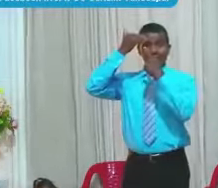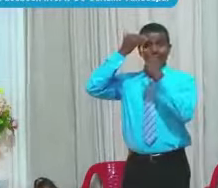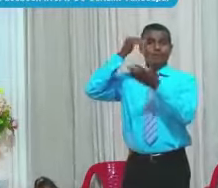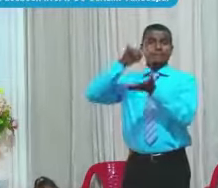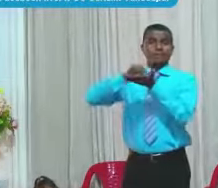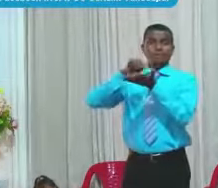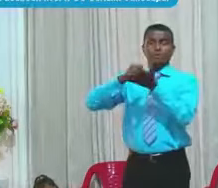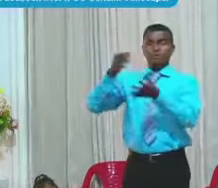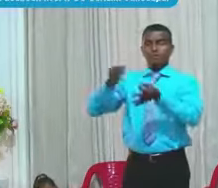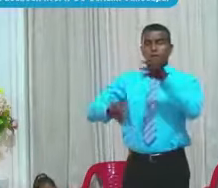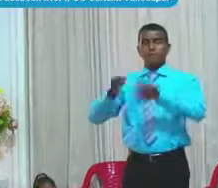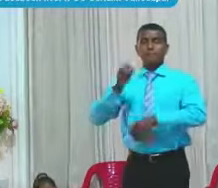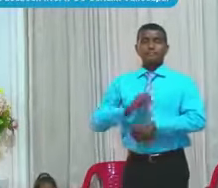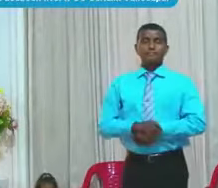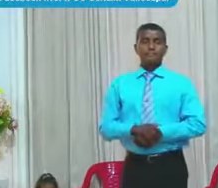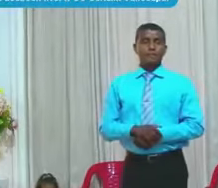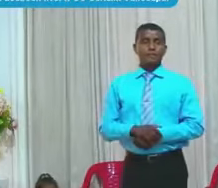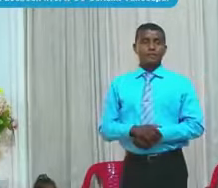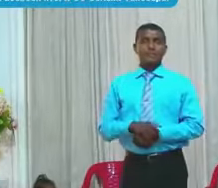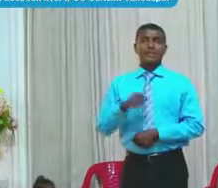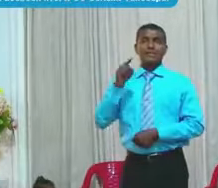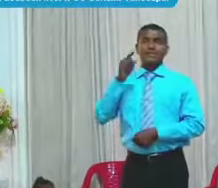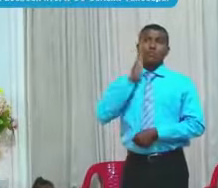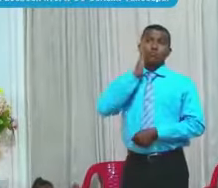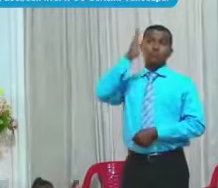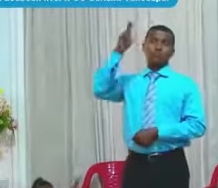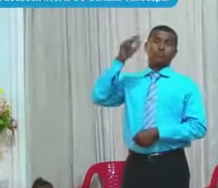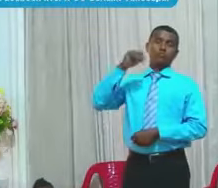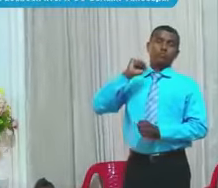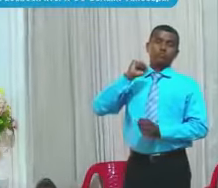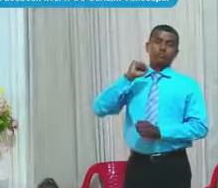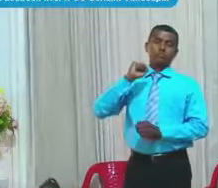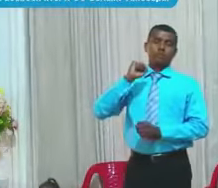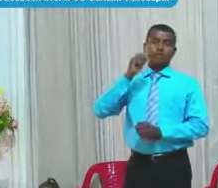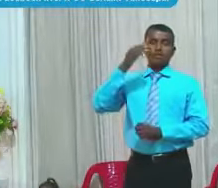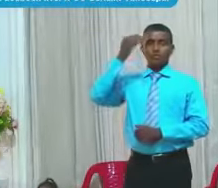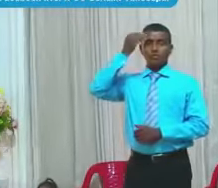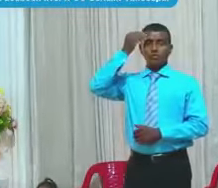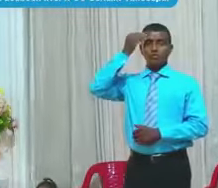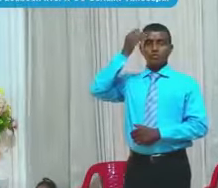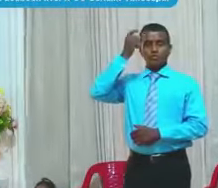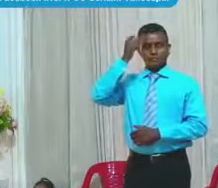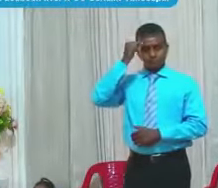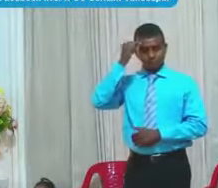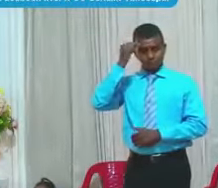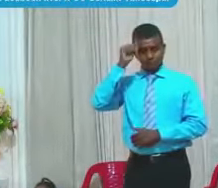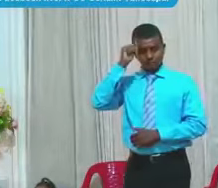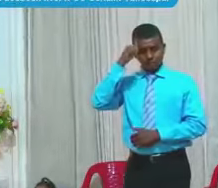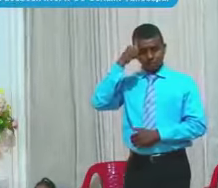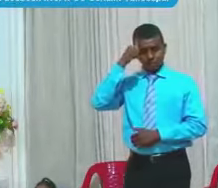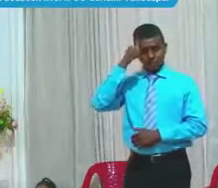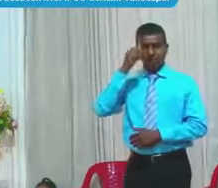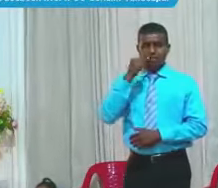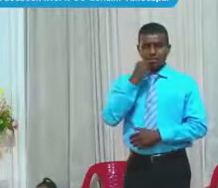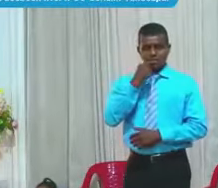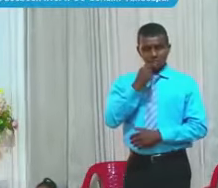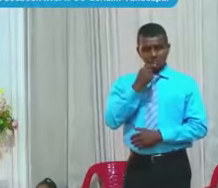Así que Ese día La conciencia Le va a decir A todo ser humano Recuerda No te engañes